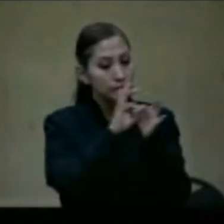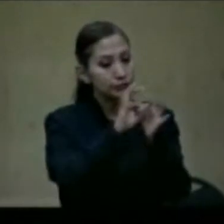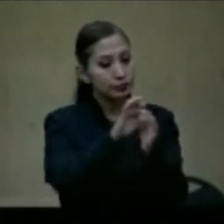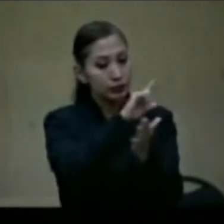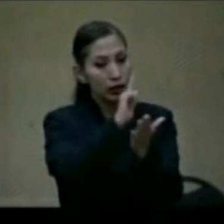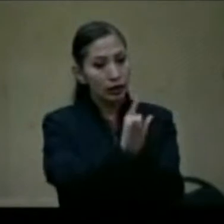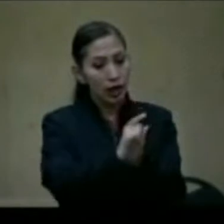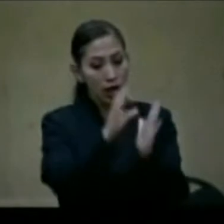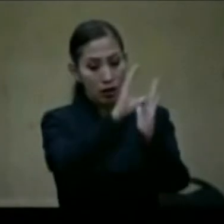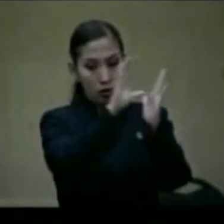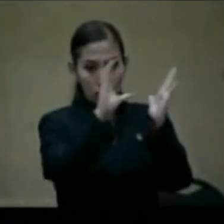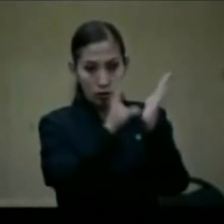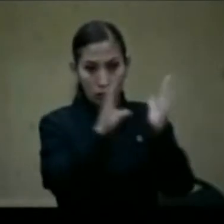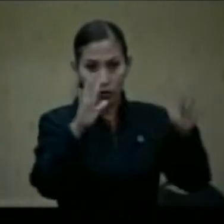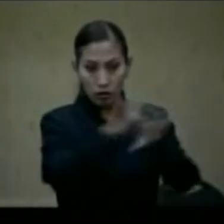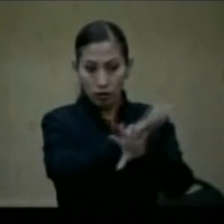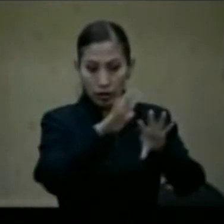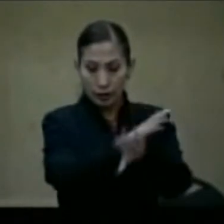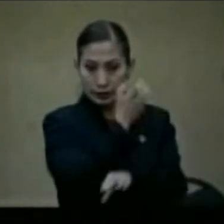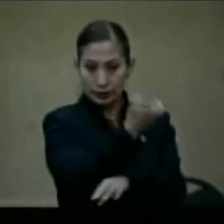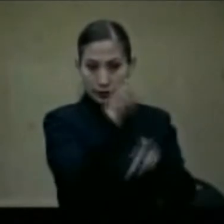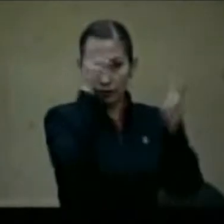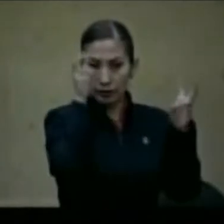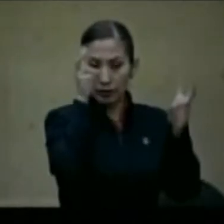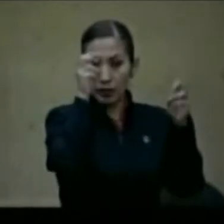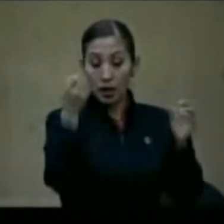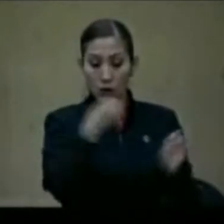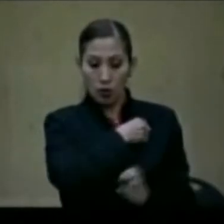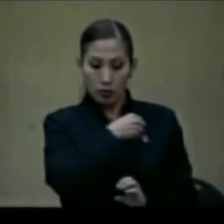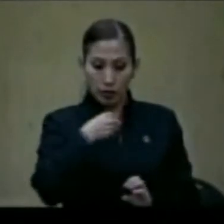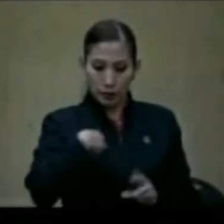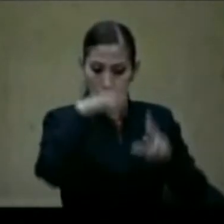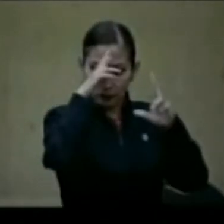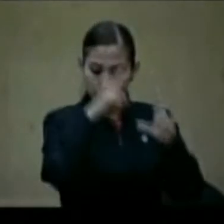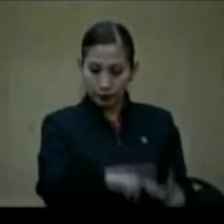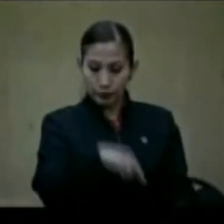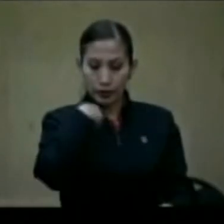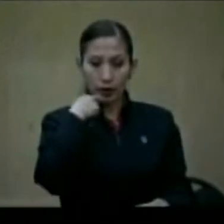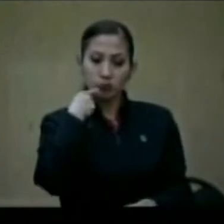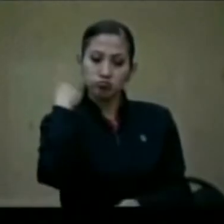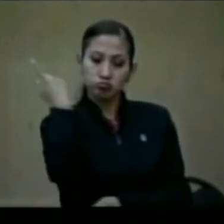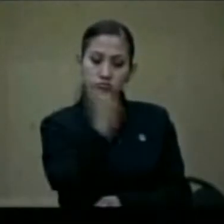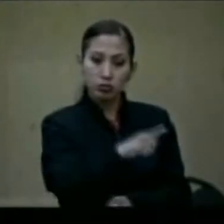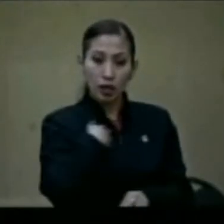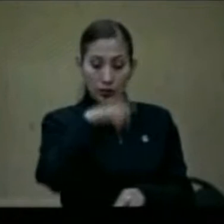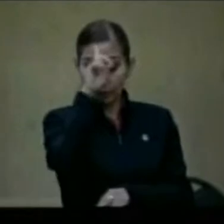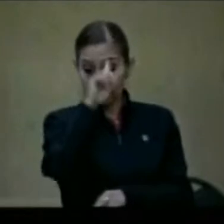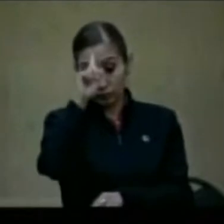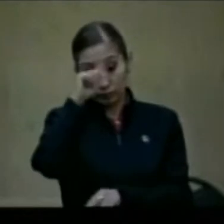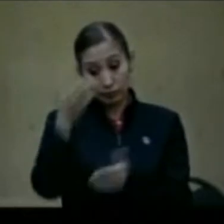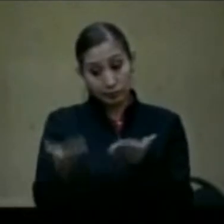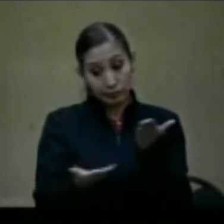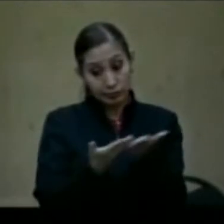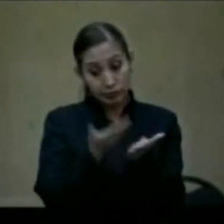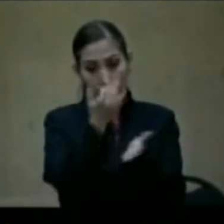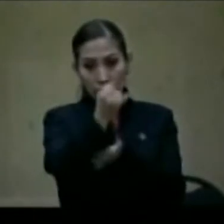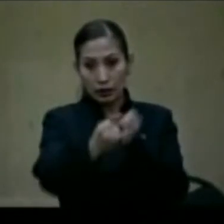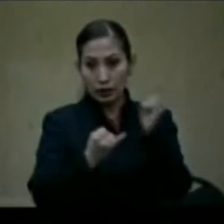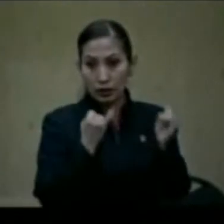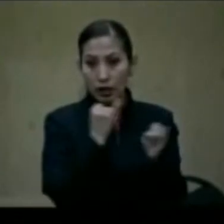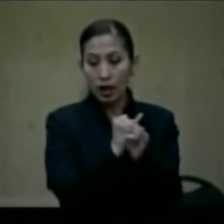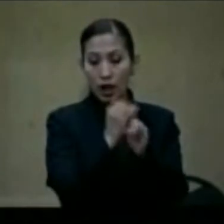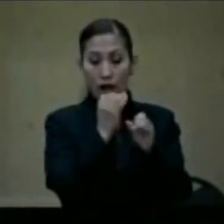Reforma Constitucional en la materia y en cumplimiento de sentencias y recomendaciones internacionales,